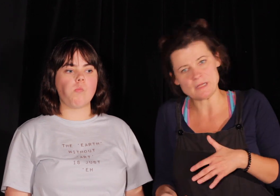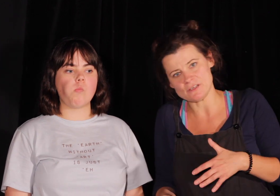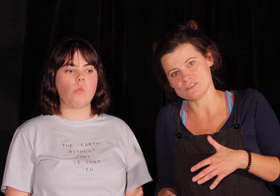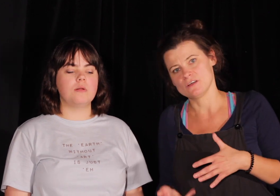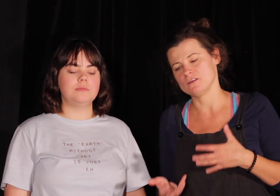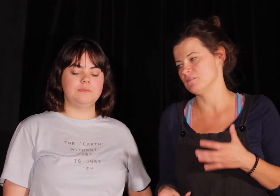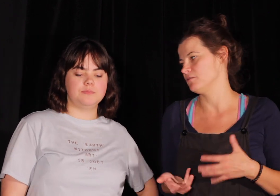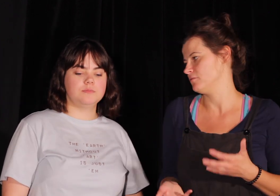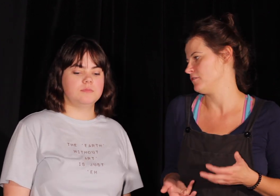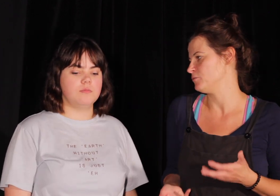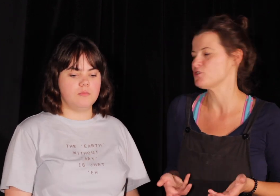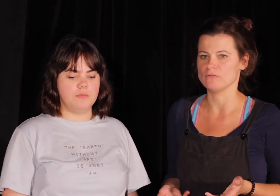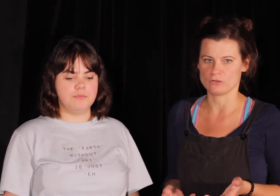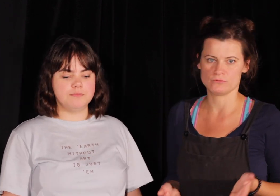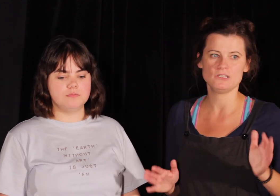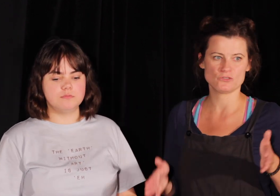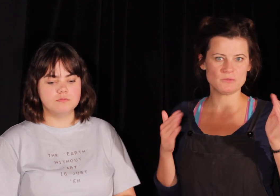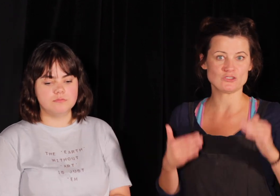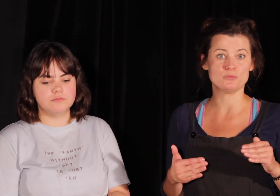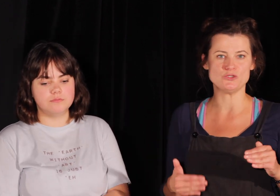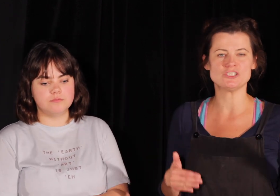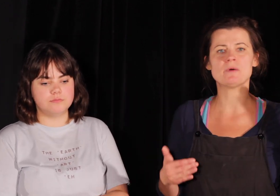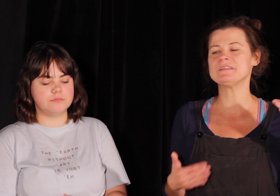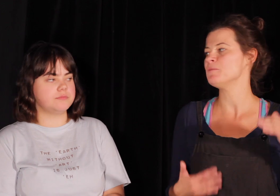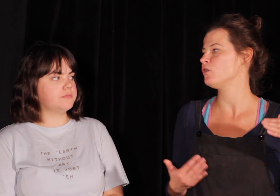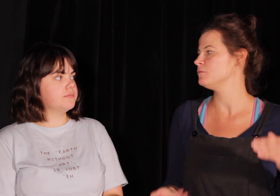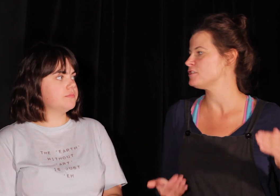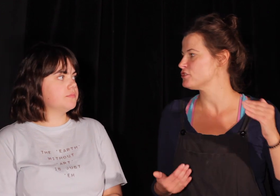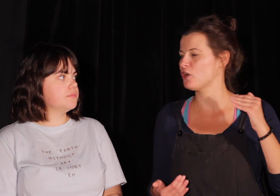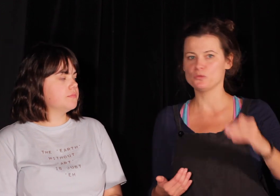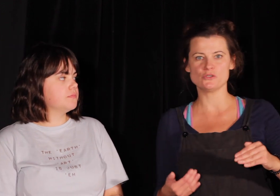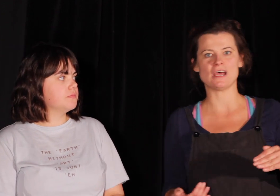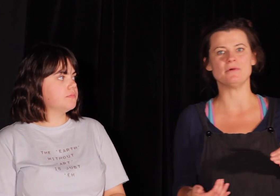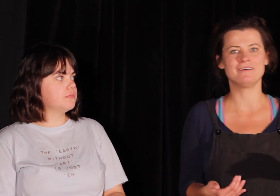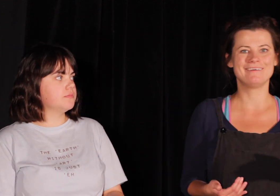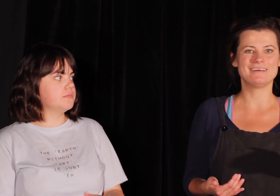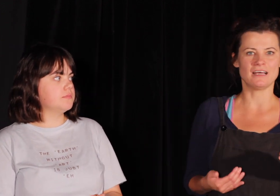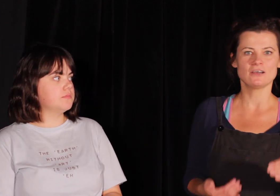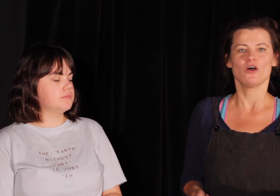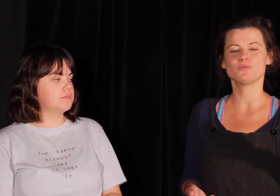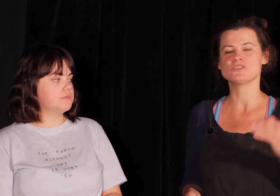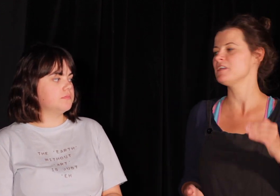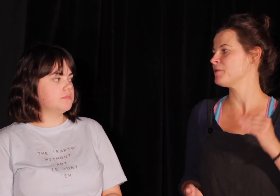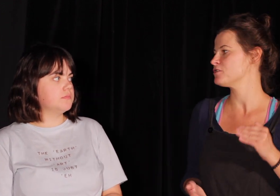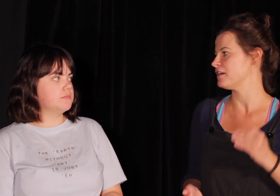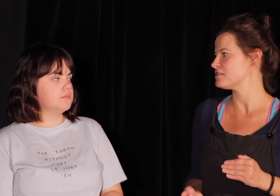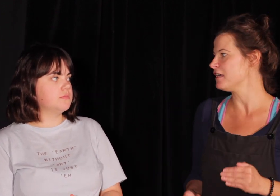sprawiać, nie wiem, dyskomfort. Wtedy możemy też odpuścić. Też pamiętajmy o tym właśnie, że odpuszczamy. Tak? Odpuszczenie jest bardzo ważne,